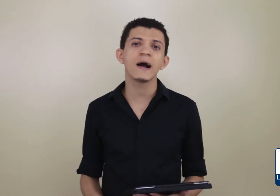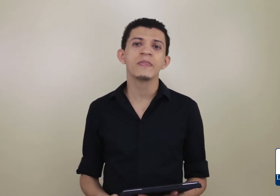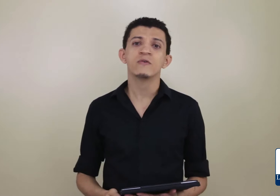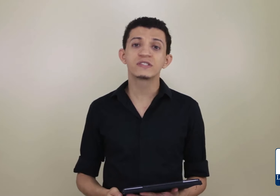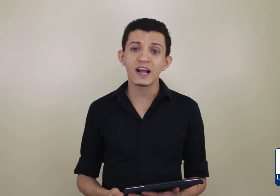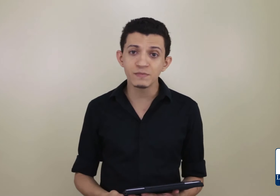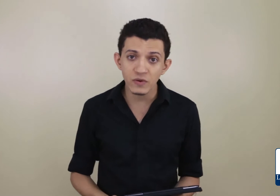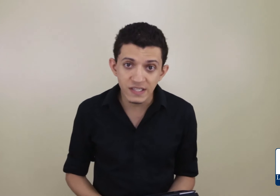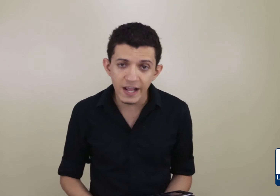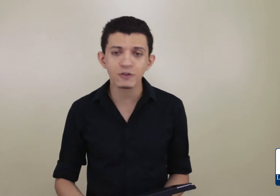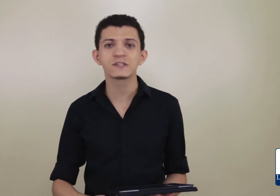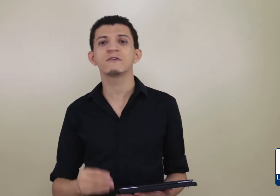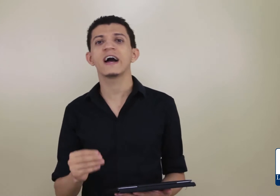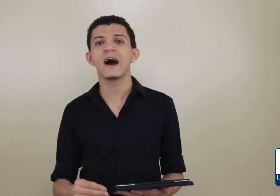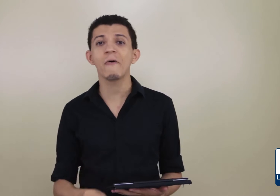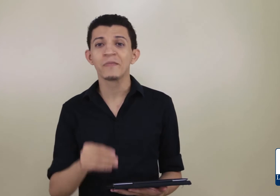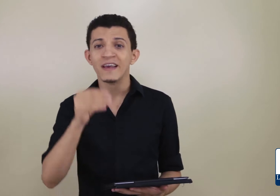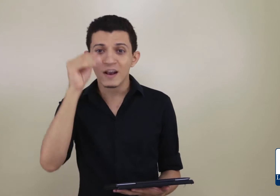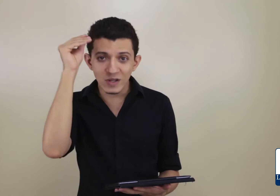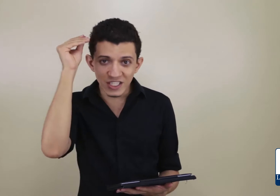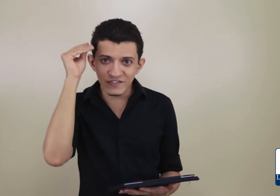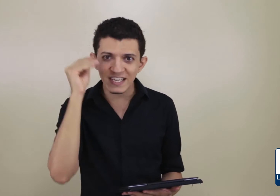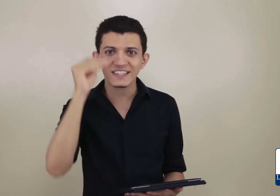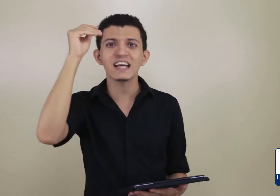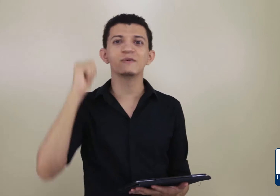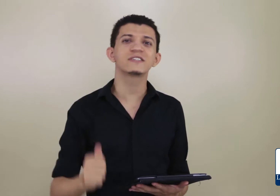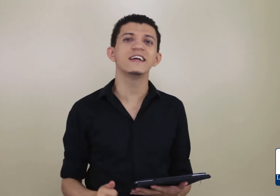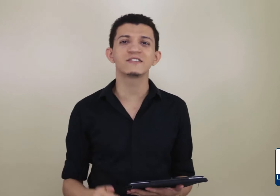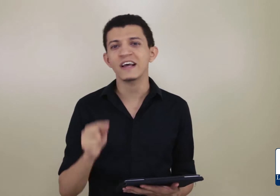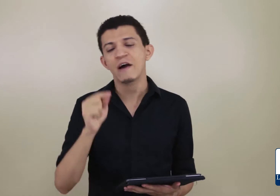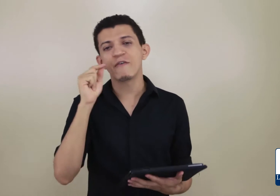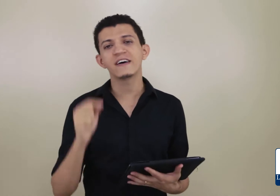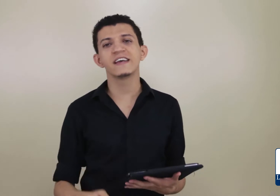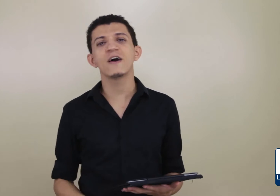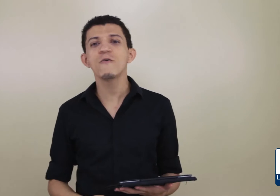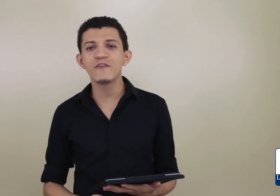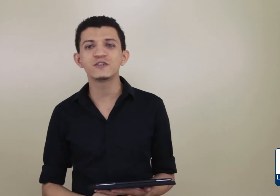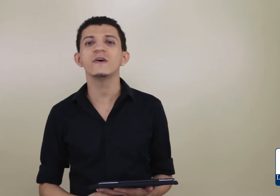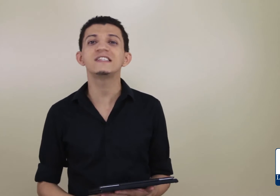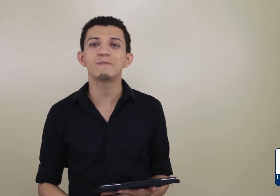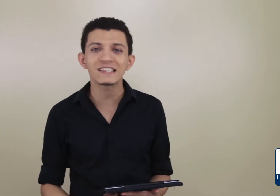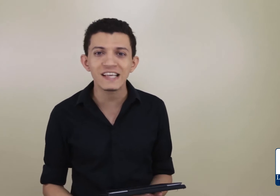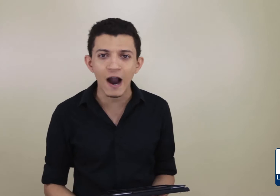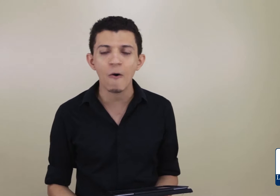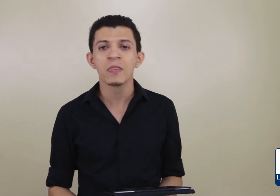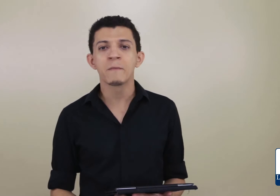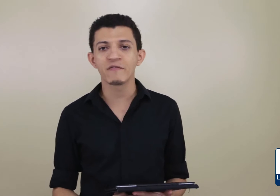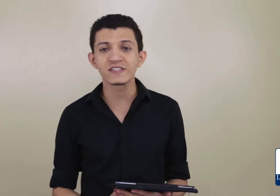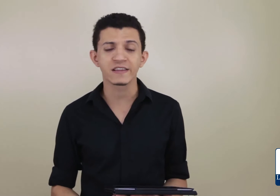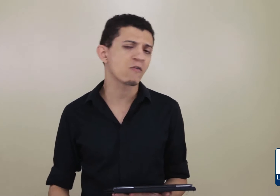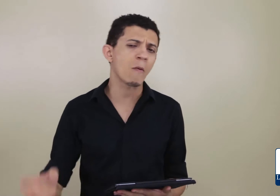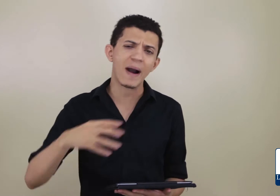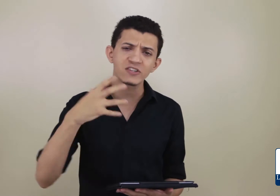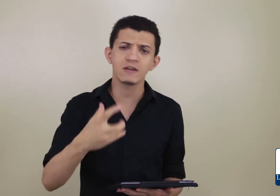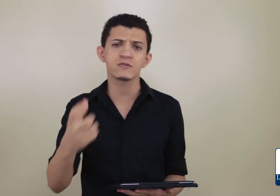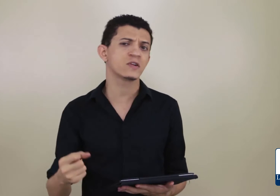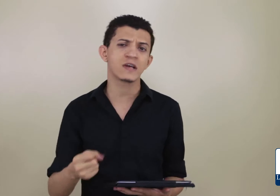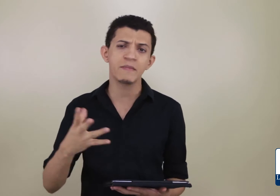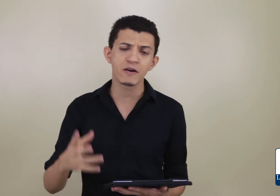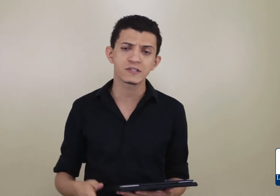os 3 mil inscritos no canal e quando a gente dizer 3 mil inscritos, vou fazer um vídeo especial para você. Então, compartilhe com seus amigos